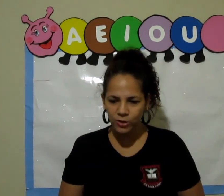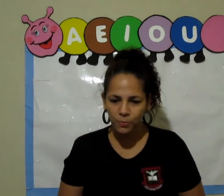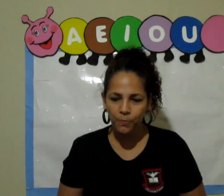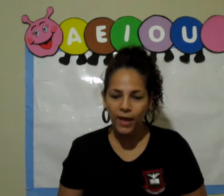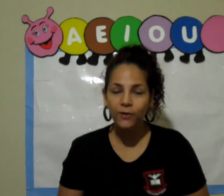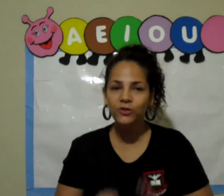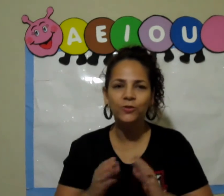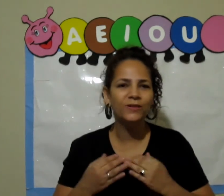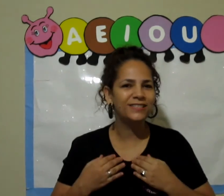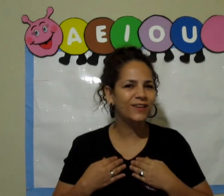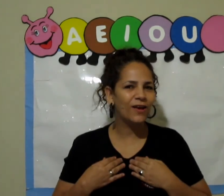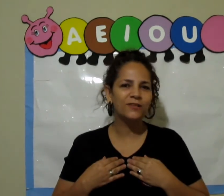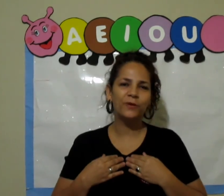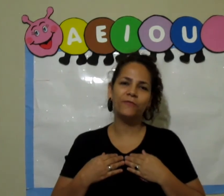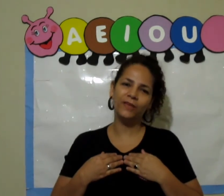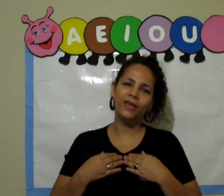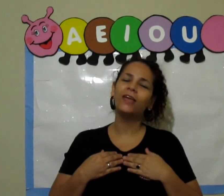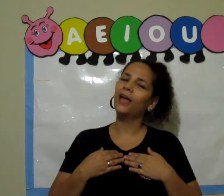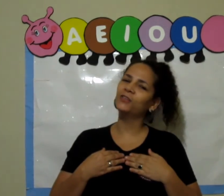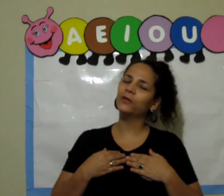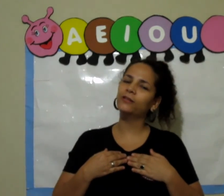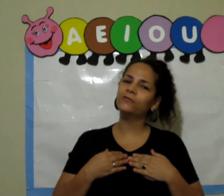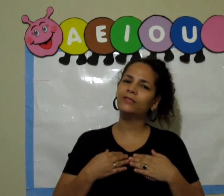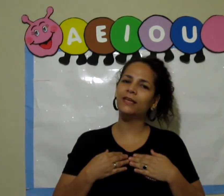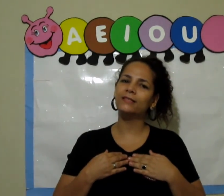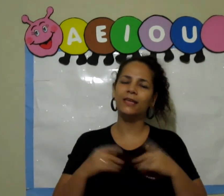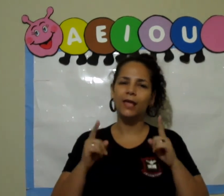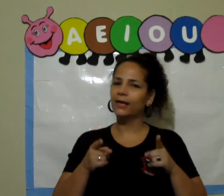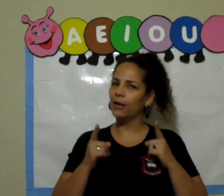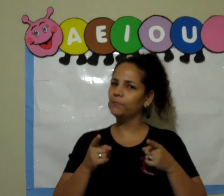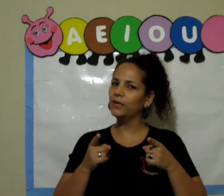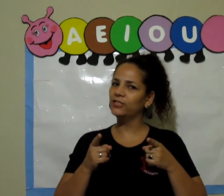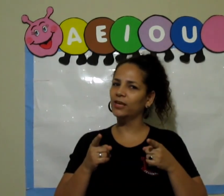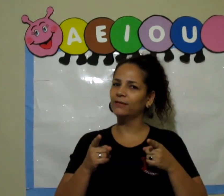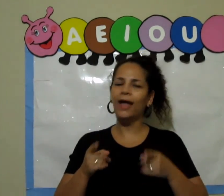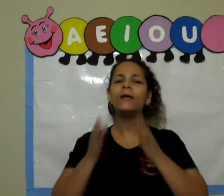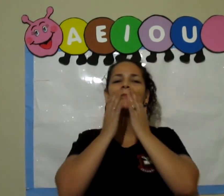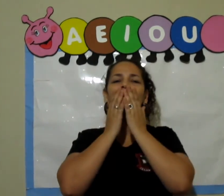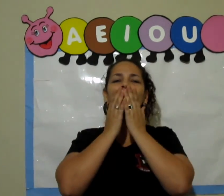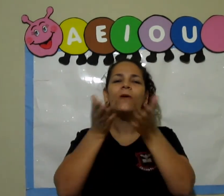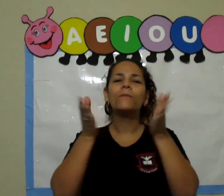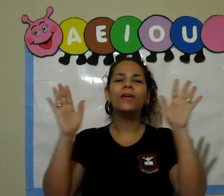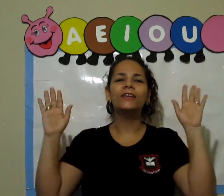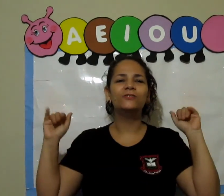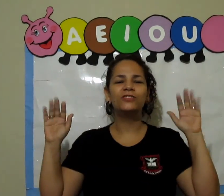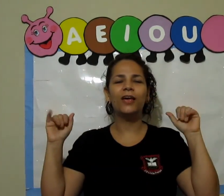espero, estou ansiosa pra ver a historinha de vocês, hein? Caprichem, tá? Beijo, tchau!